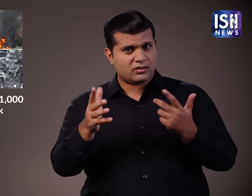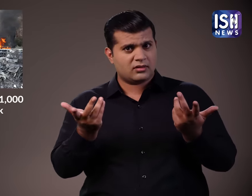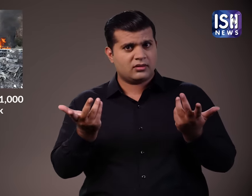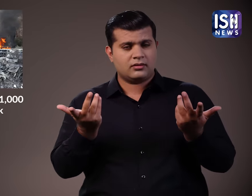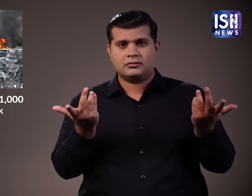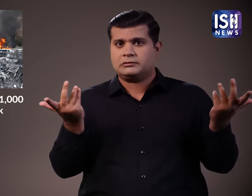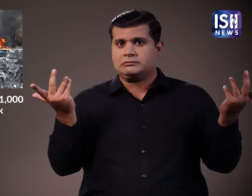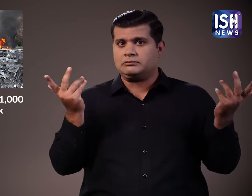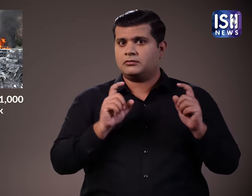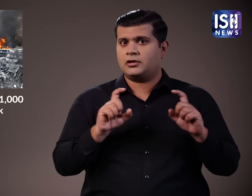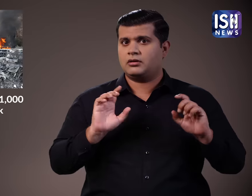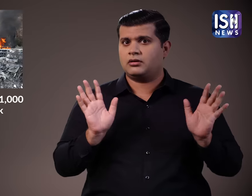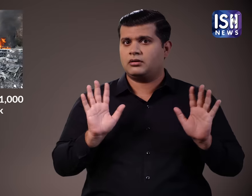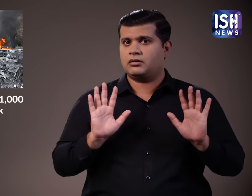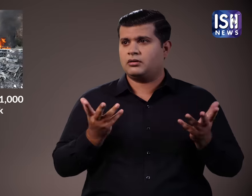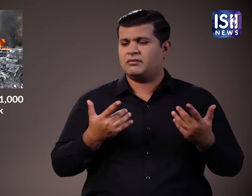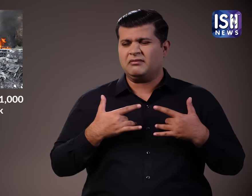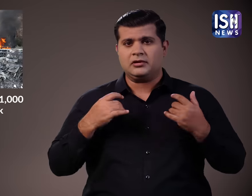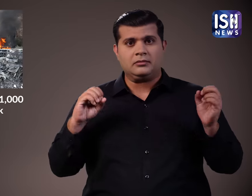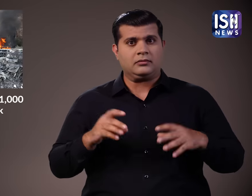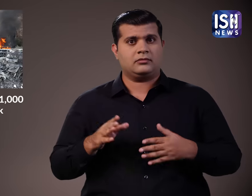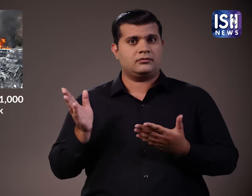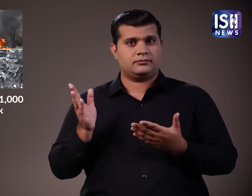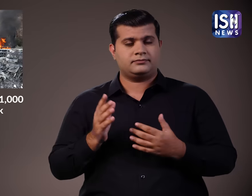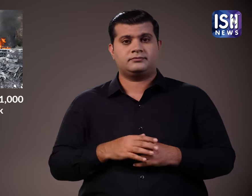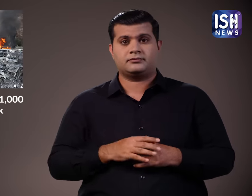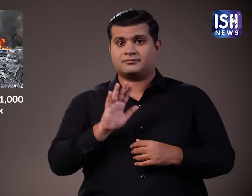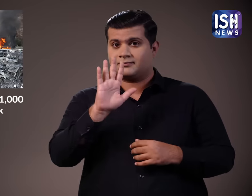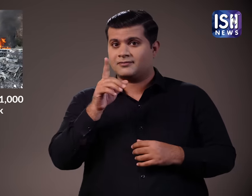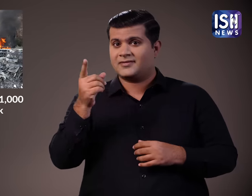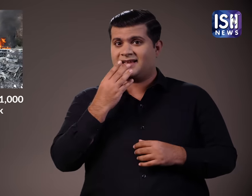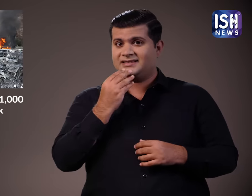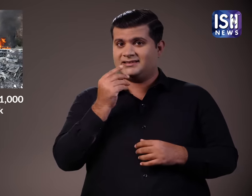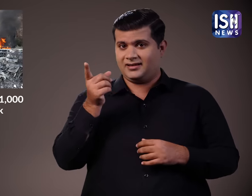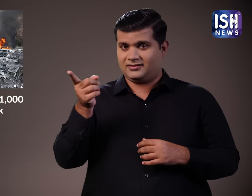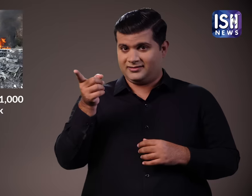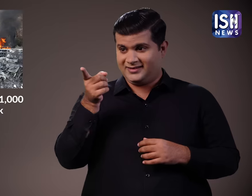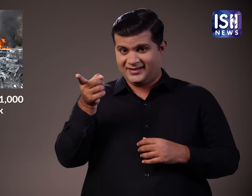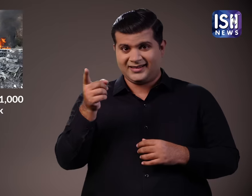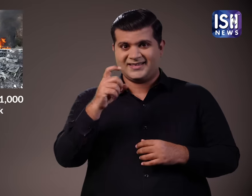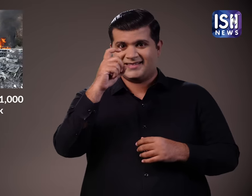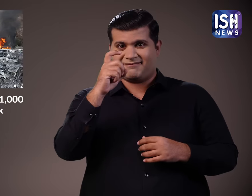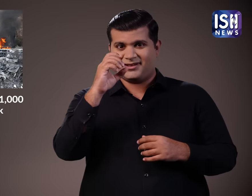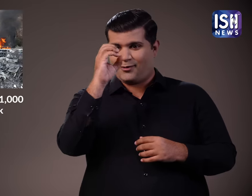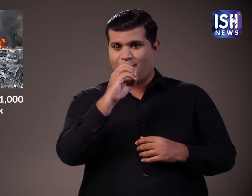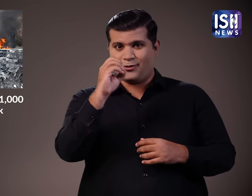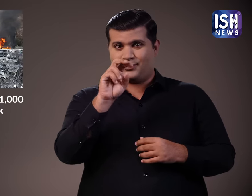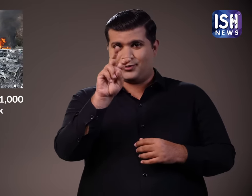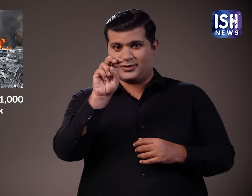कुछ भी स्पश नहीं है ये खतरनाक है साथ अक्टूबर 2023 को इस्राइल